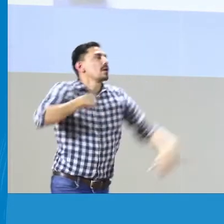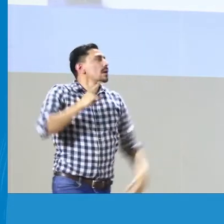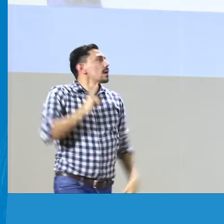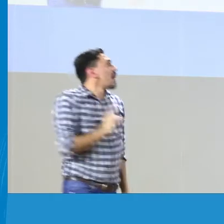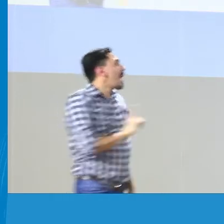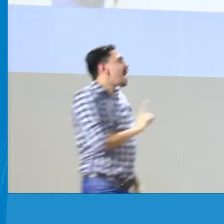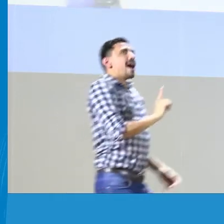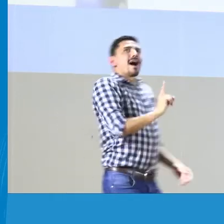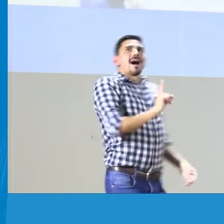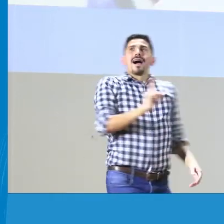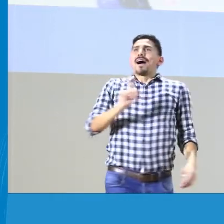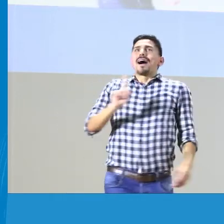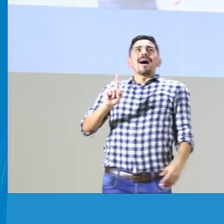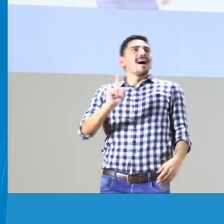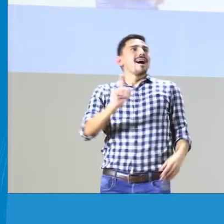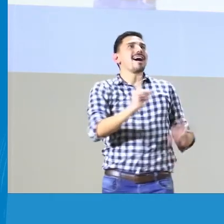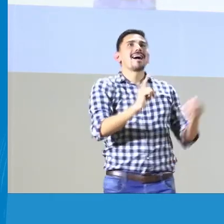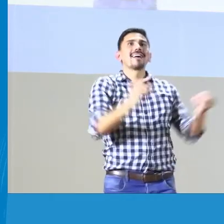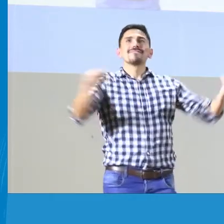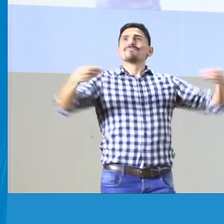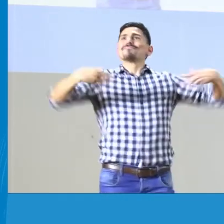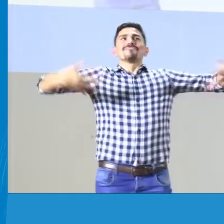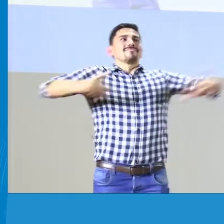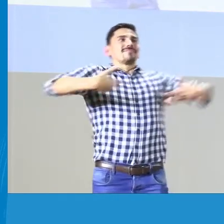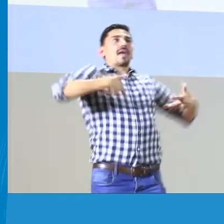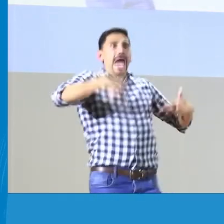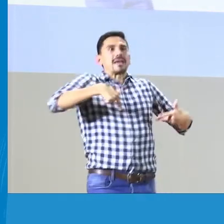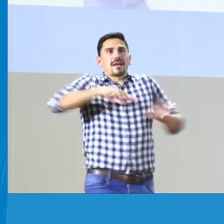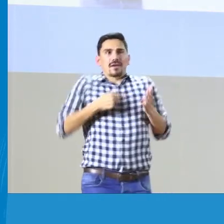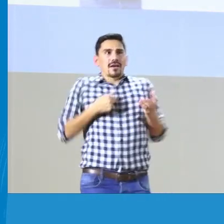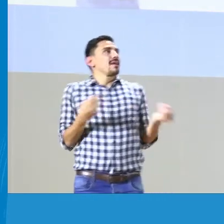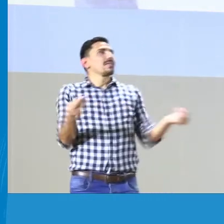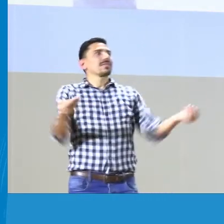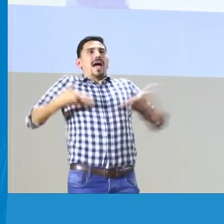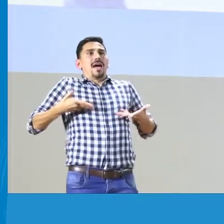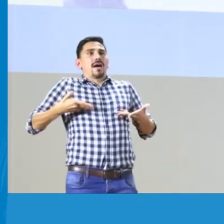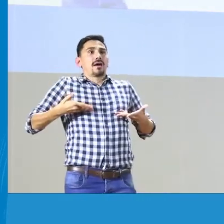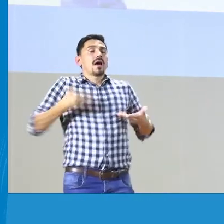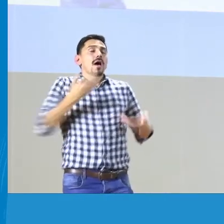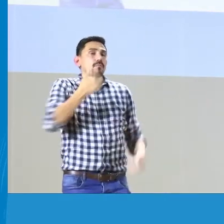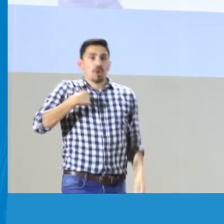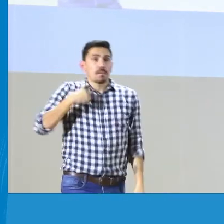adecuadas en un espacio donde se va a sentir bien, se va a sentir acorde.